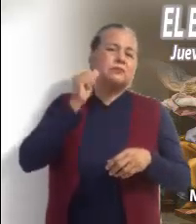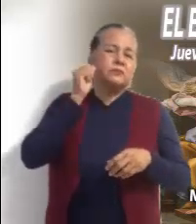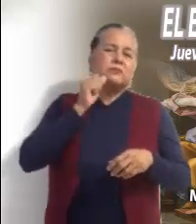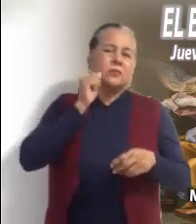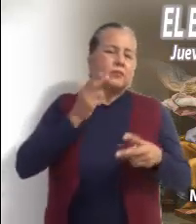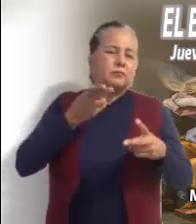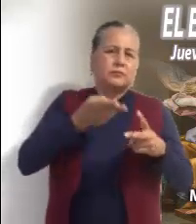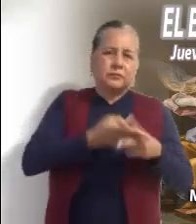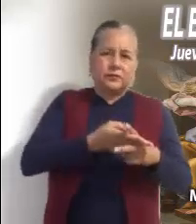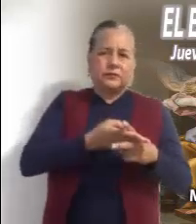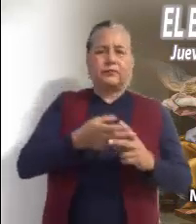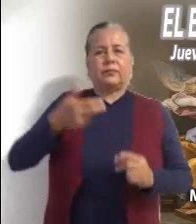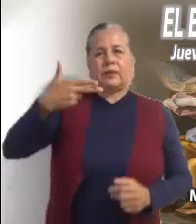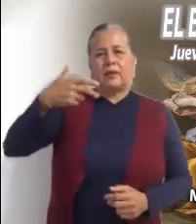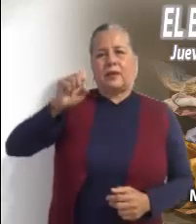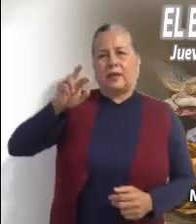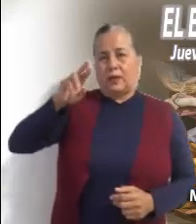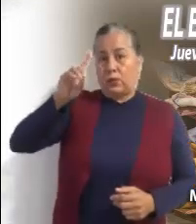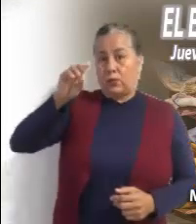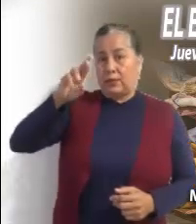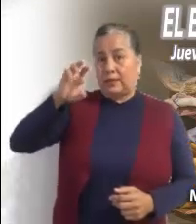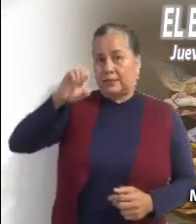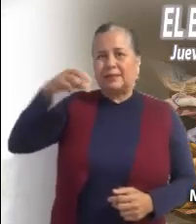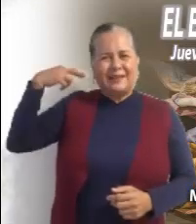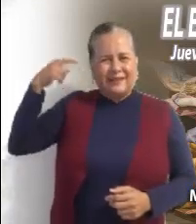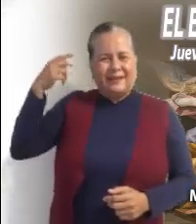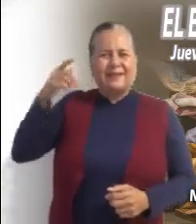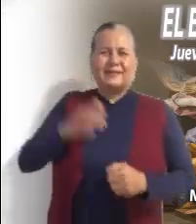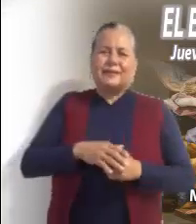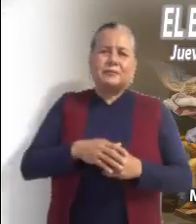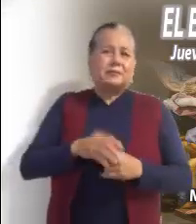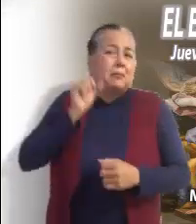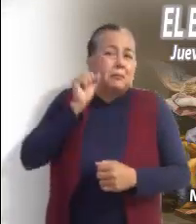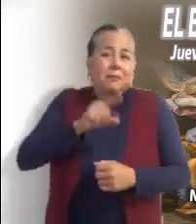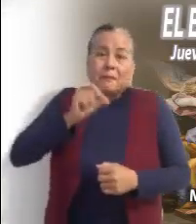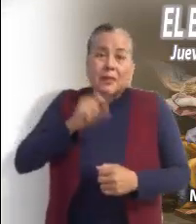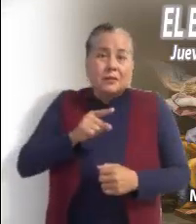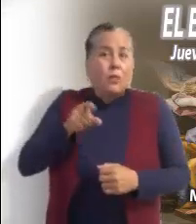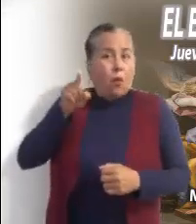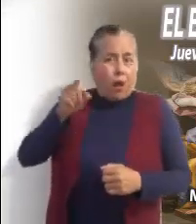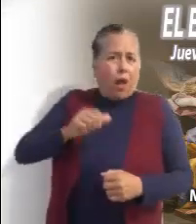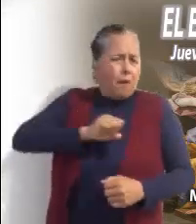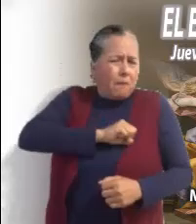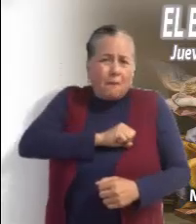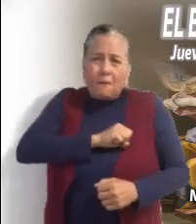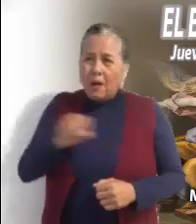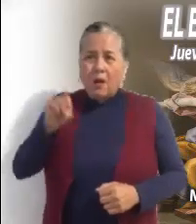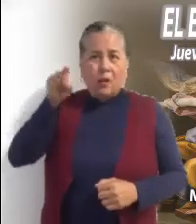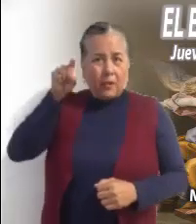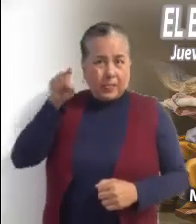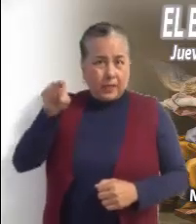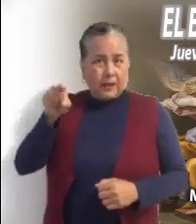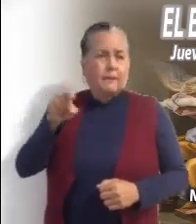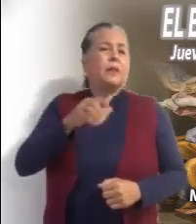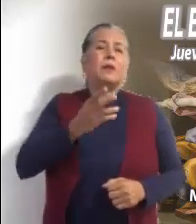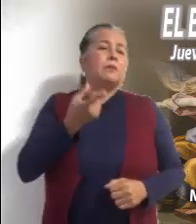Herodes personifica y con mucho realismo toda esta maldad Él mandó matar a sus propios